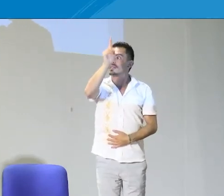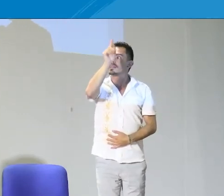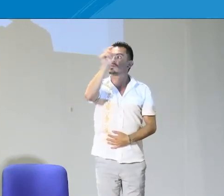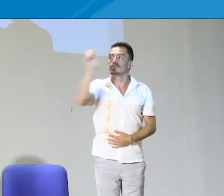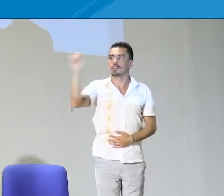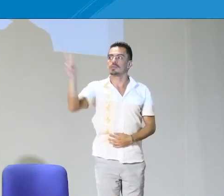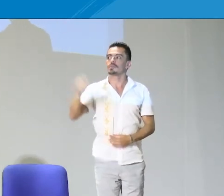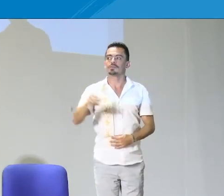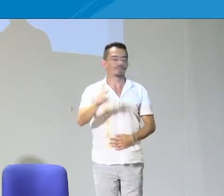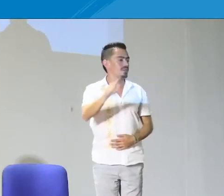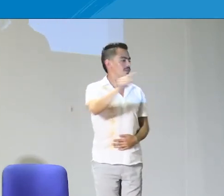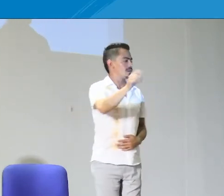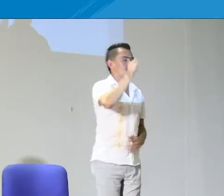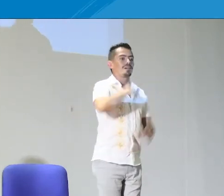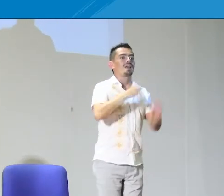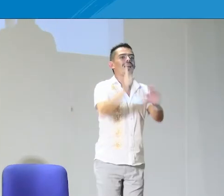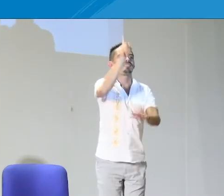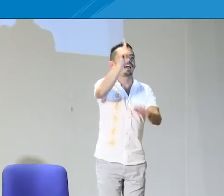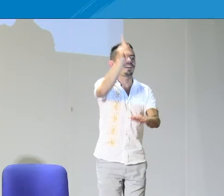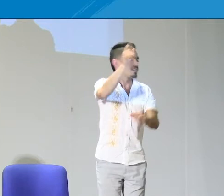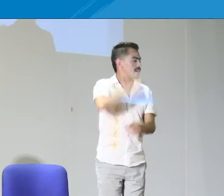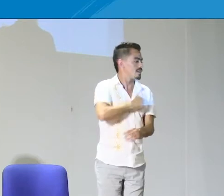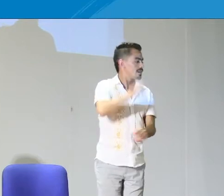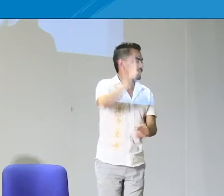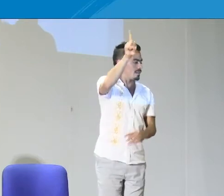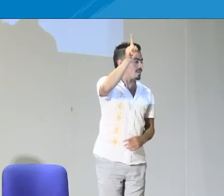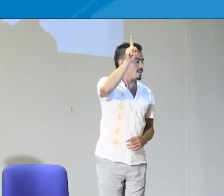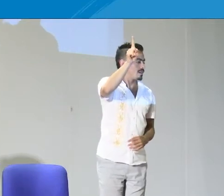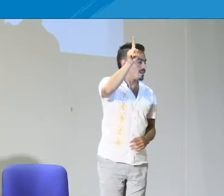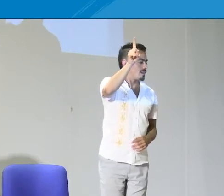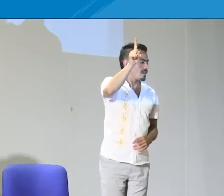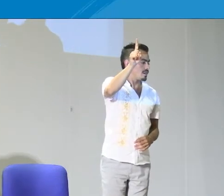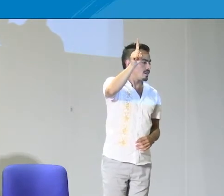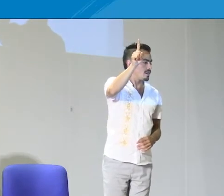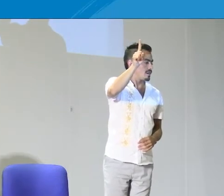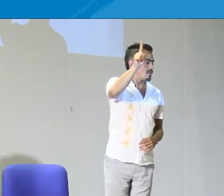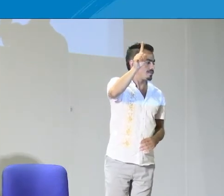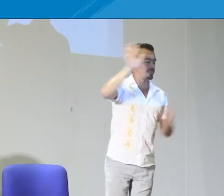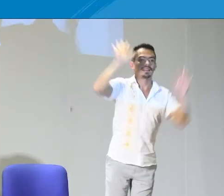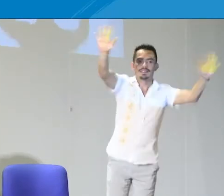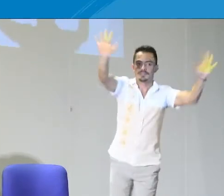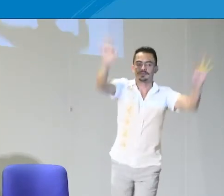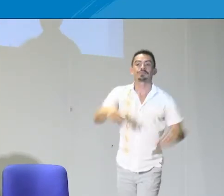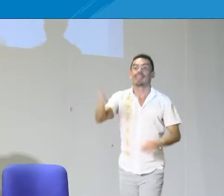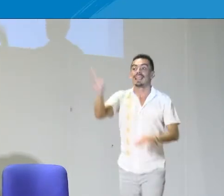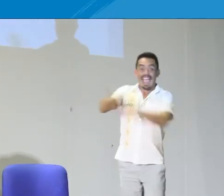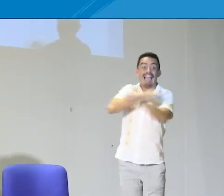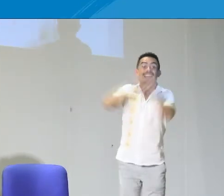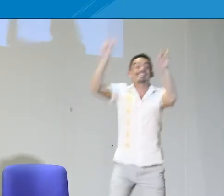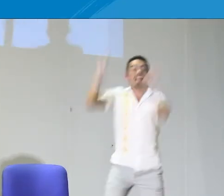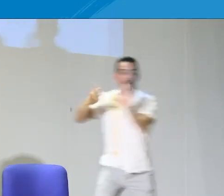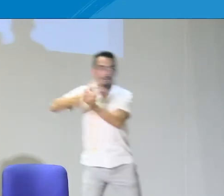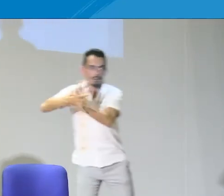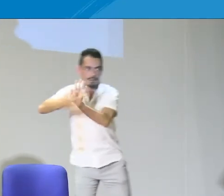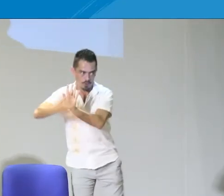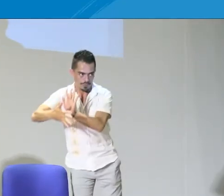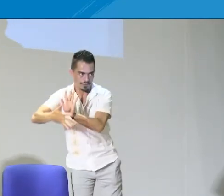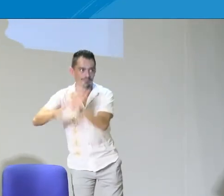perdón, perdón, me equivoqué. La anterior, la anterior diapositiva. Nos queda, Diego, nos queda un poco tiempo. Ok. Muy bien,